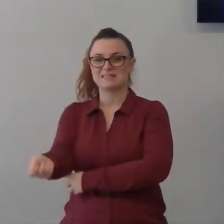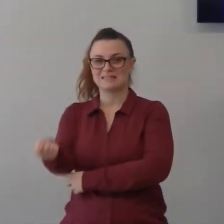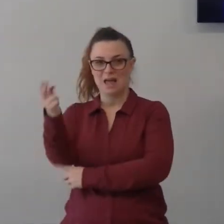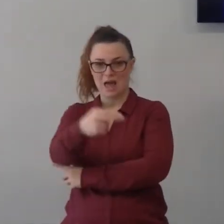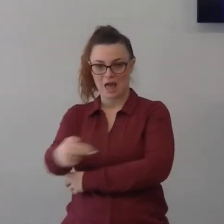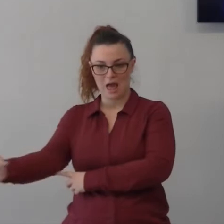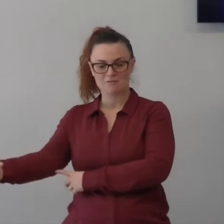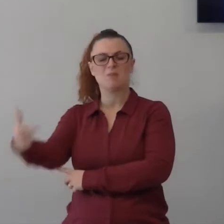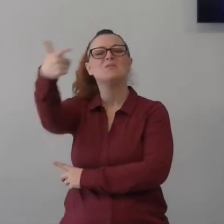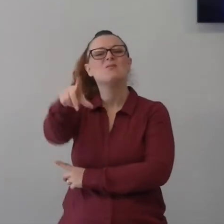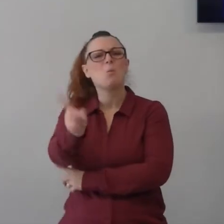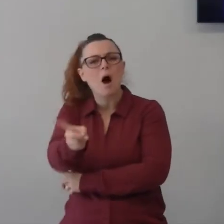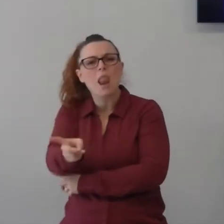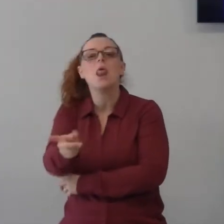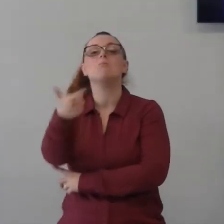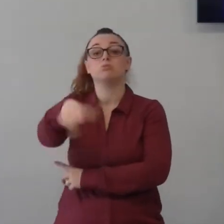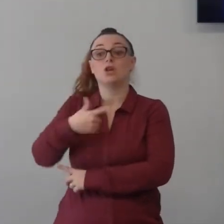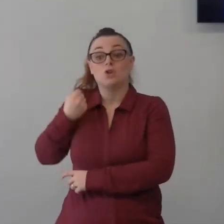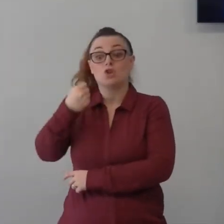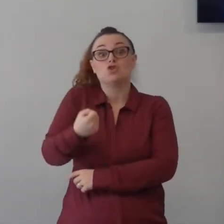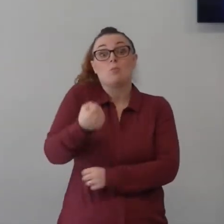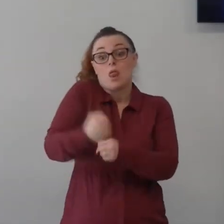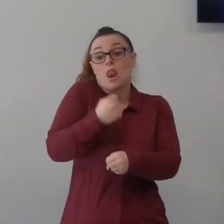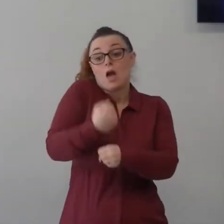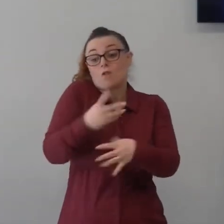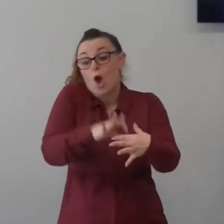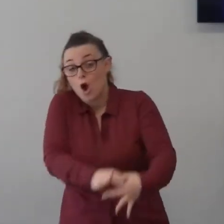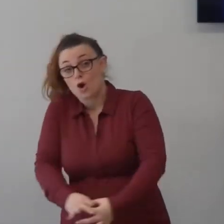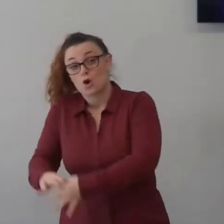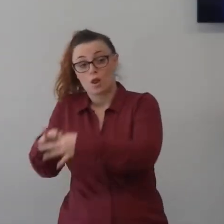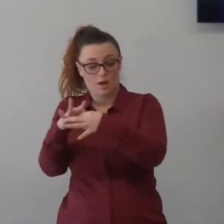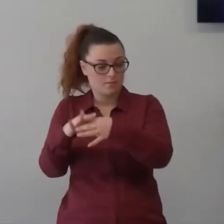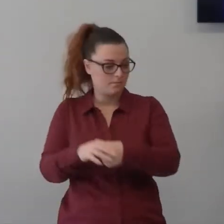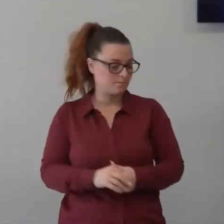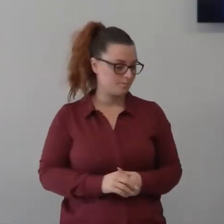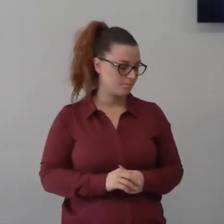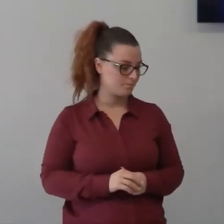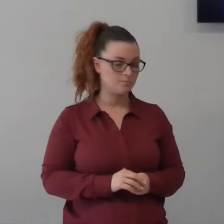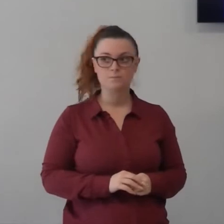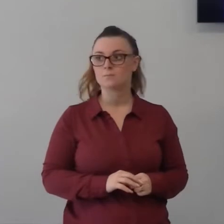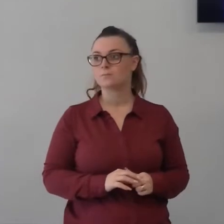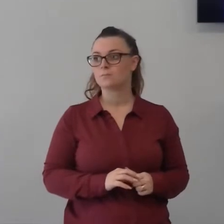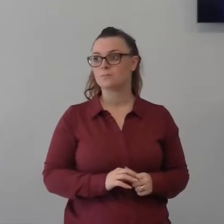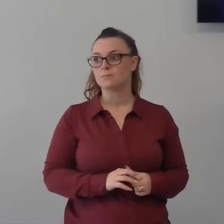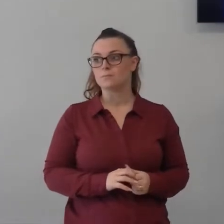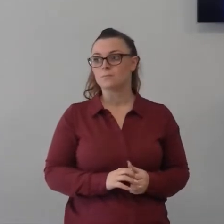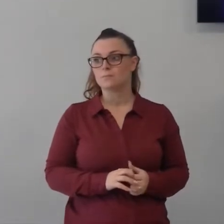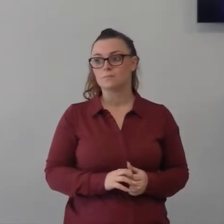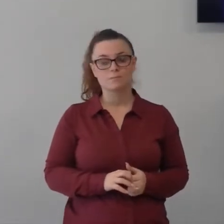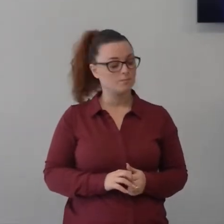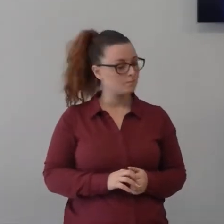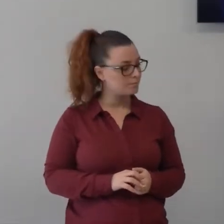la la capacità di la necessità di mangiare ora